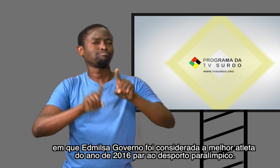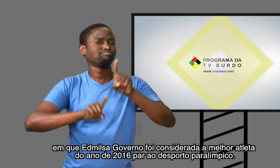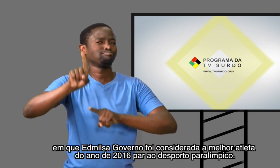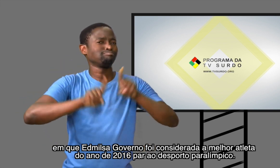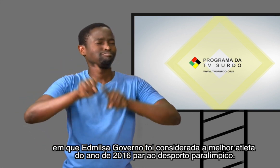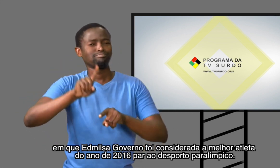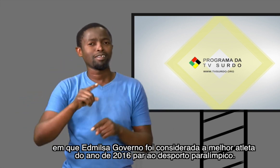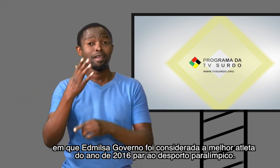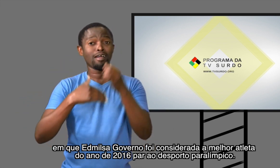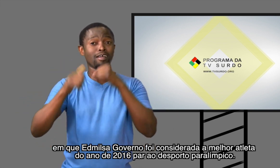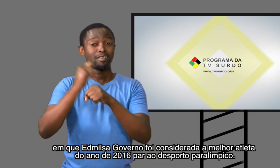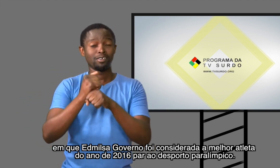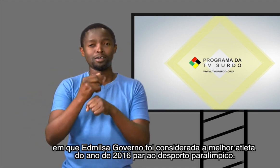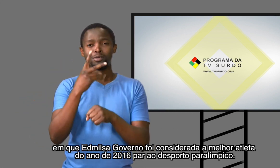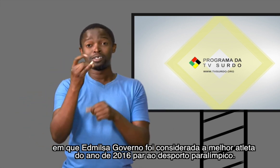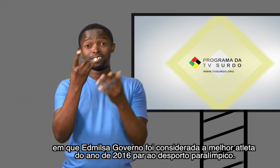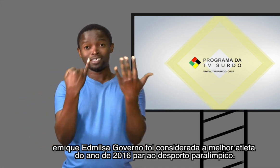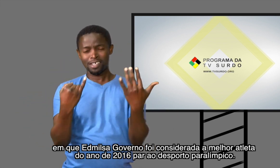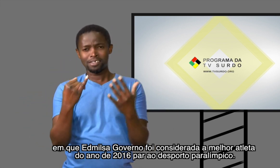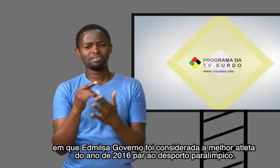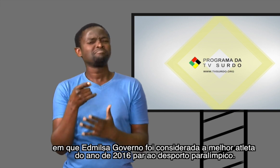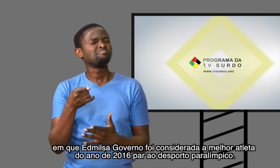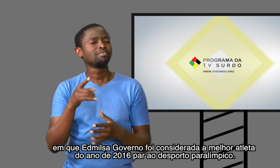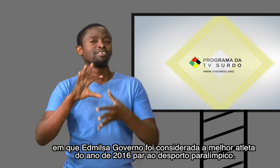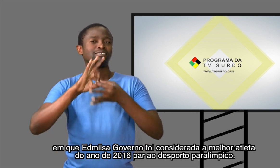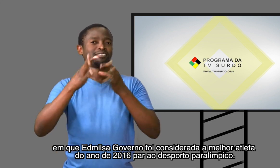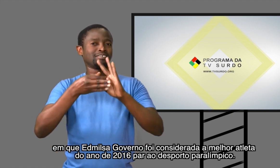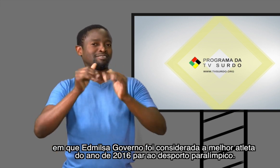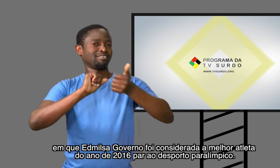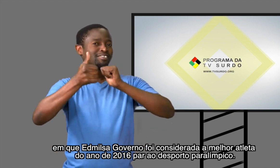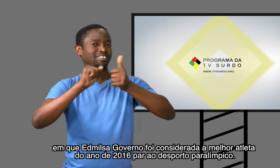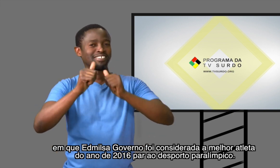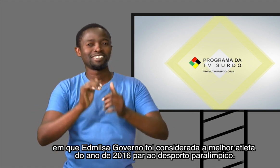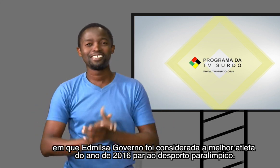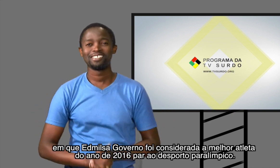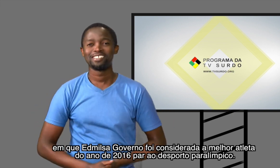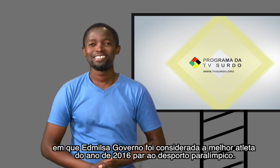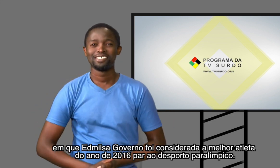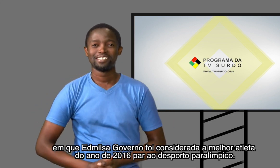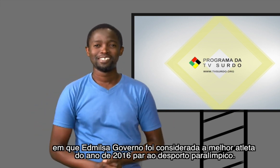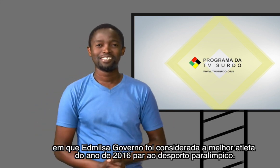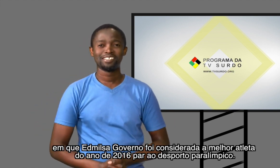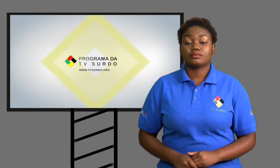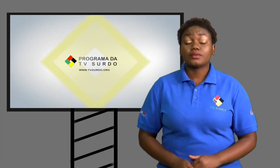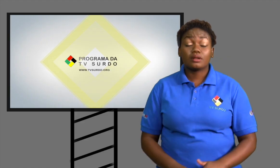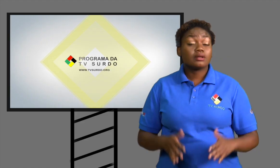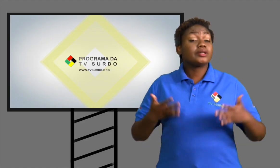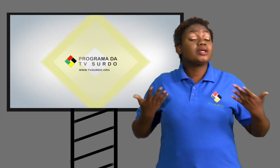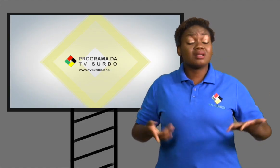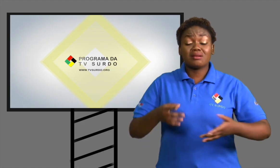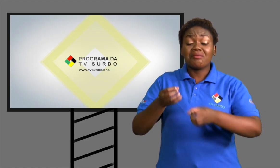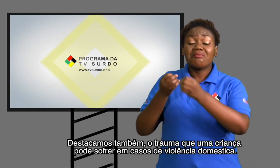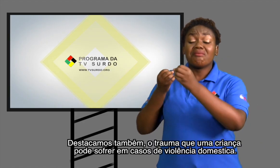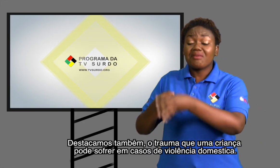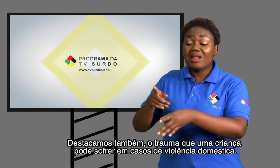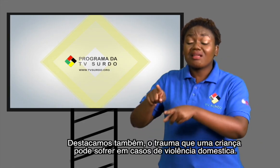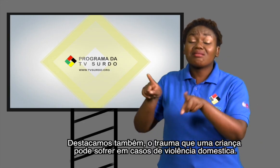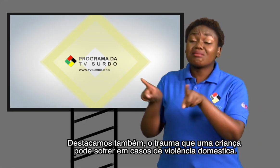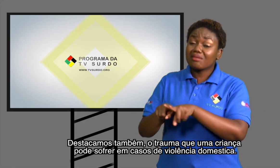atleta do ano de 2016 Para o desporto paralímpico Destacamos também o